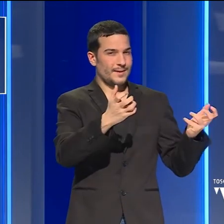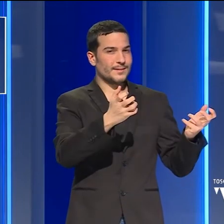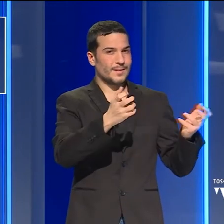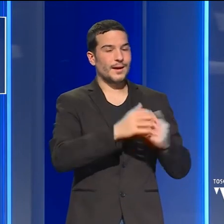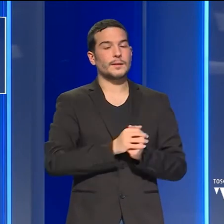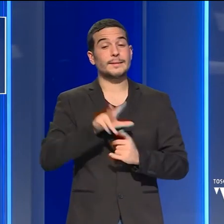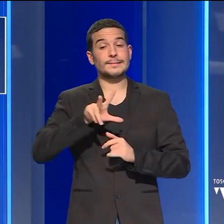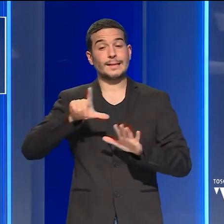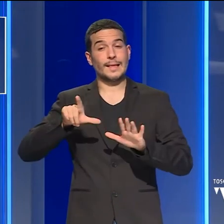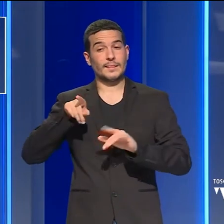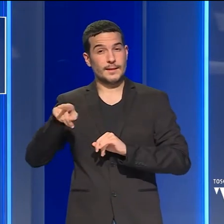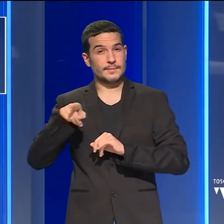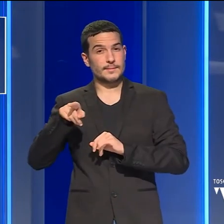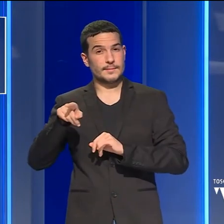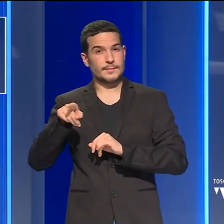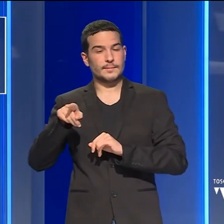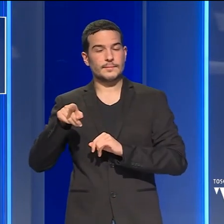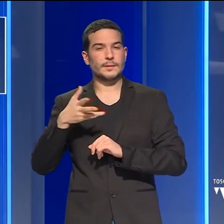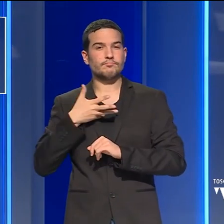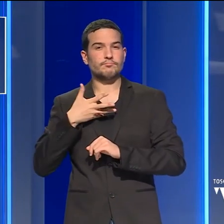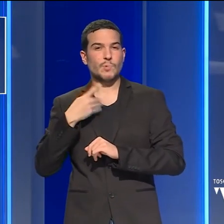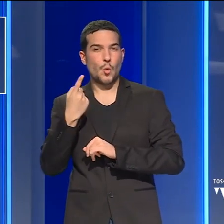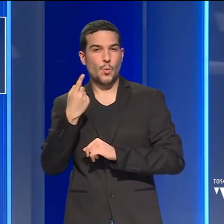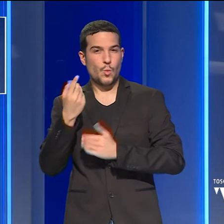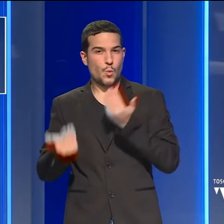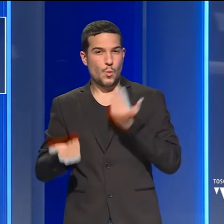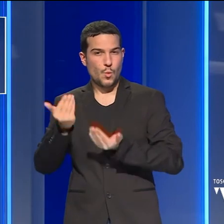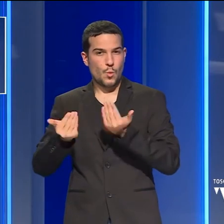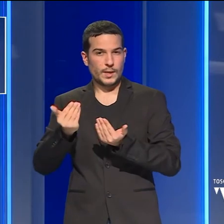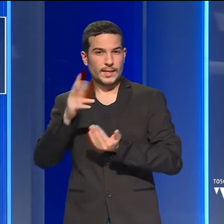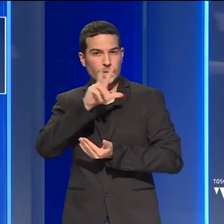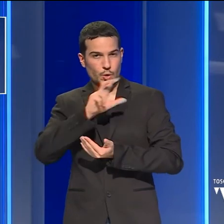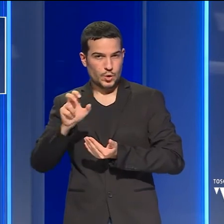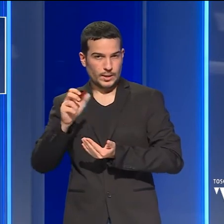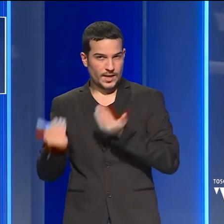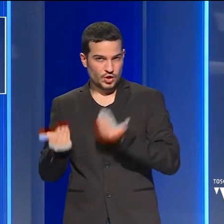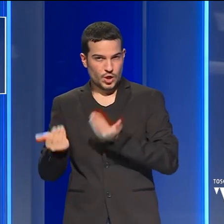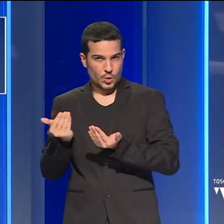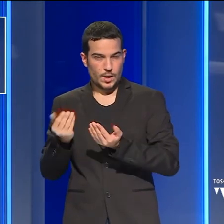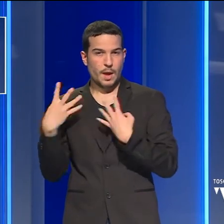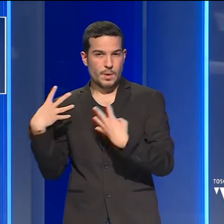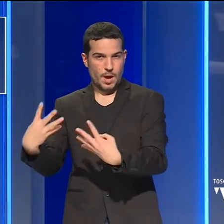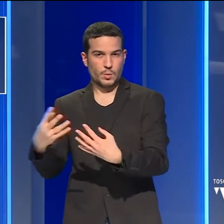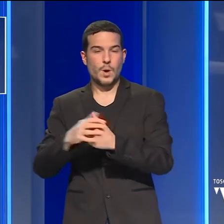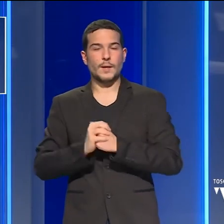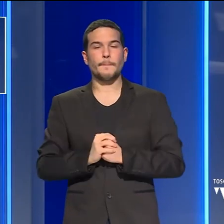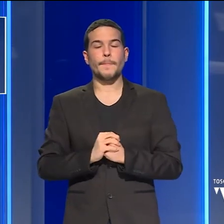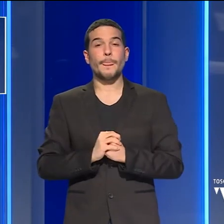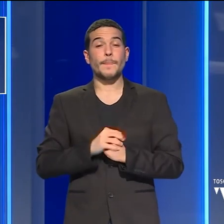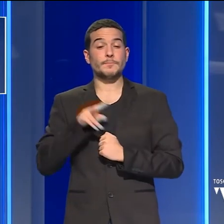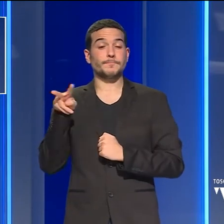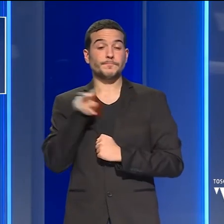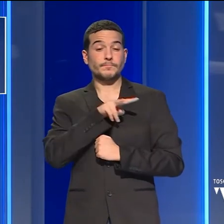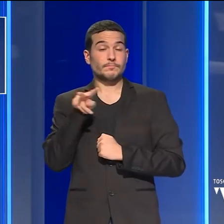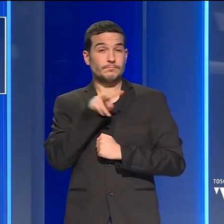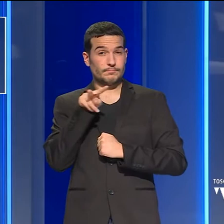trentasettenne aveva oltre un chilogrammo e 300 grammi di marijuana. In entrambe